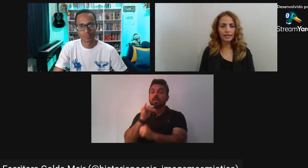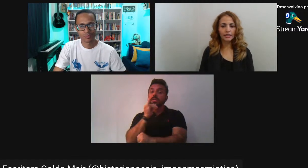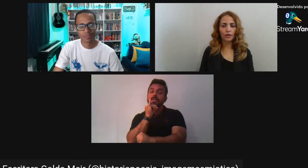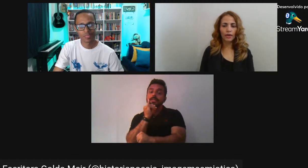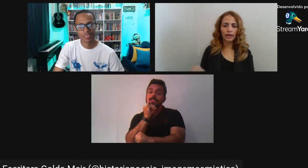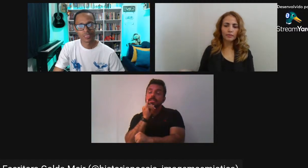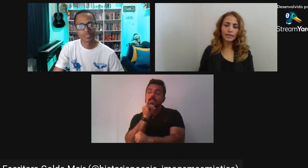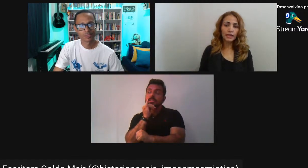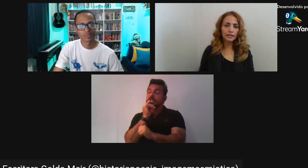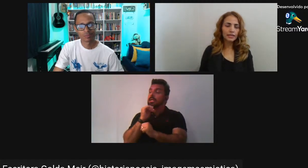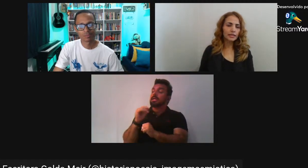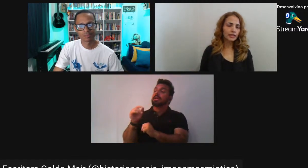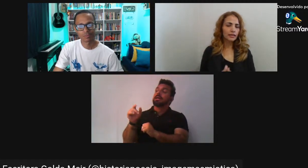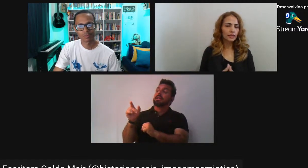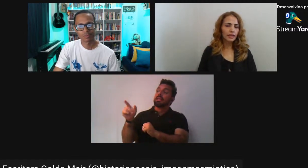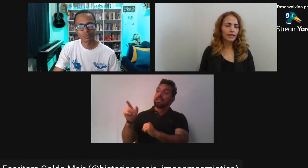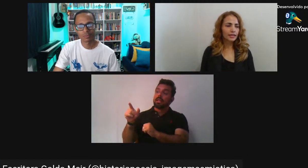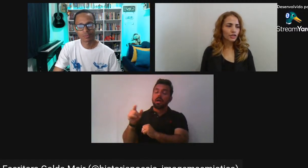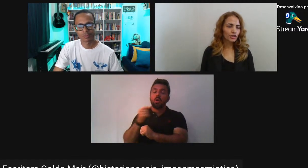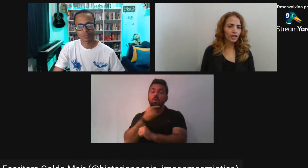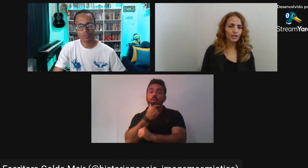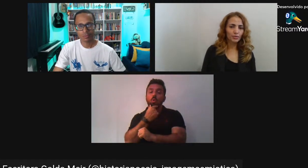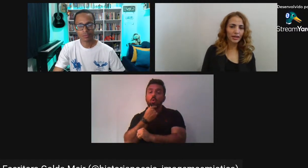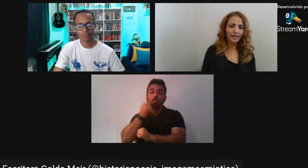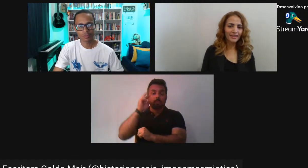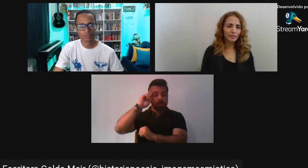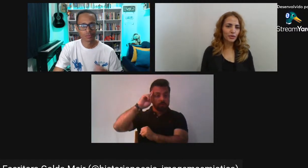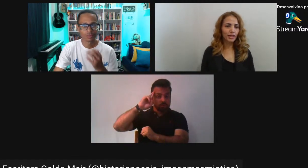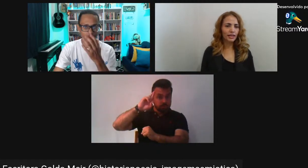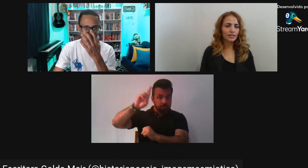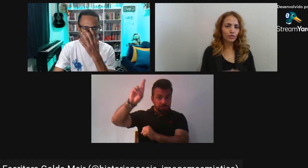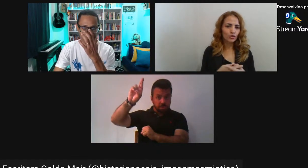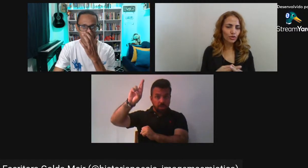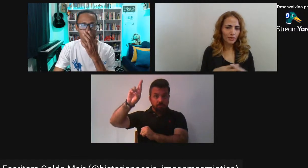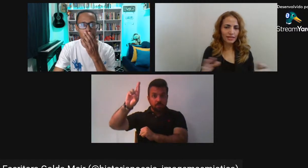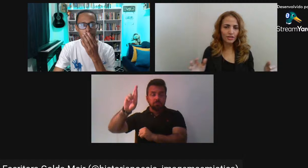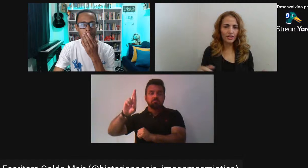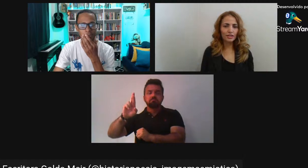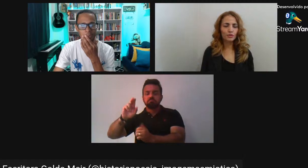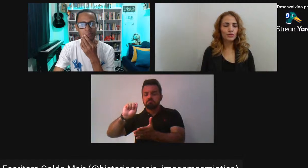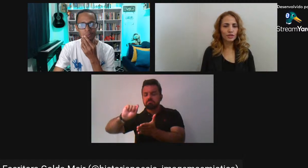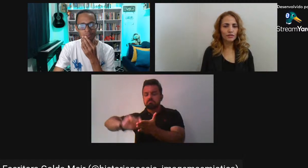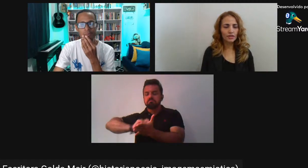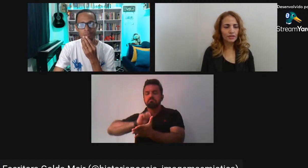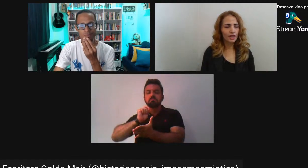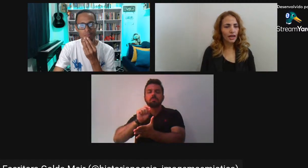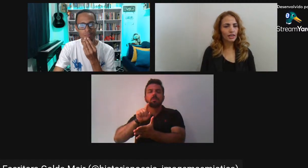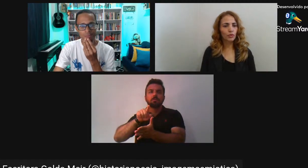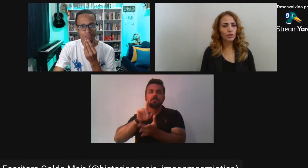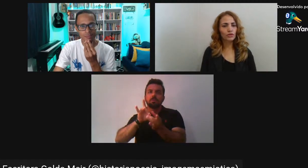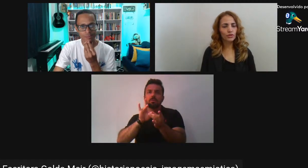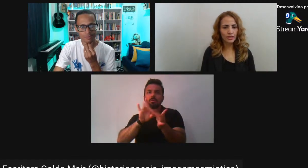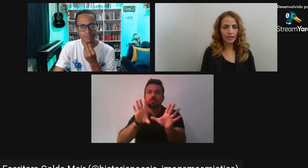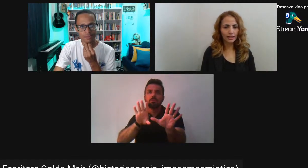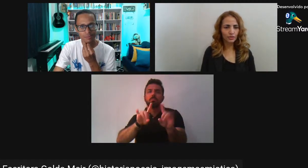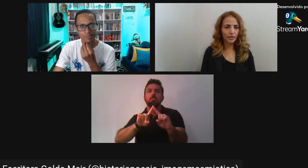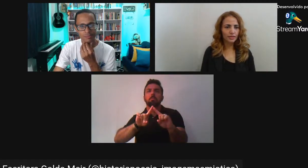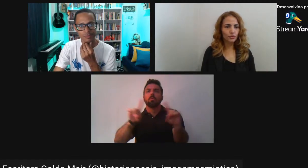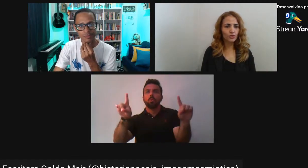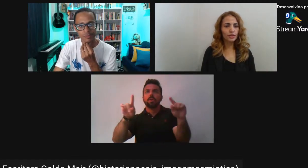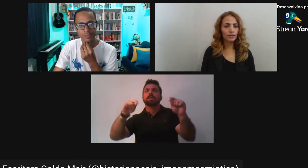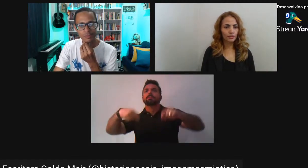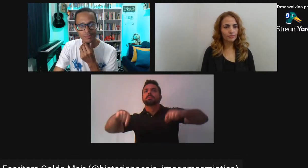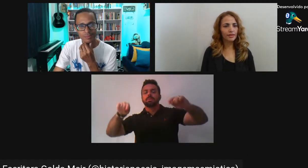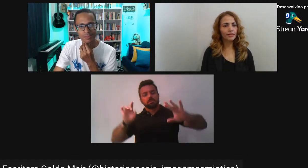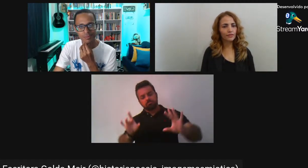Mas ainda assim E a gente tem que admirar Porque nas condições Mais adversas possíveis As populações negras Do